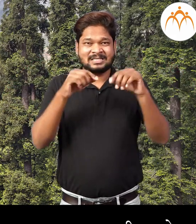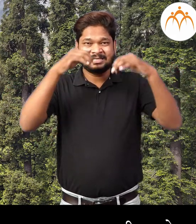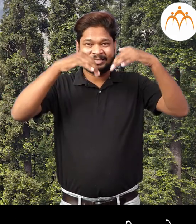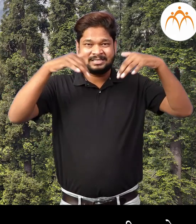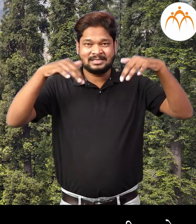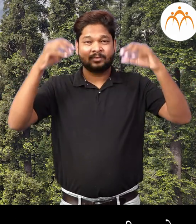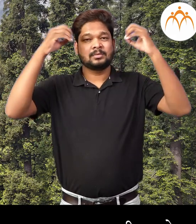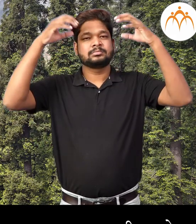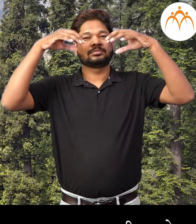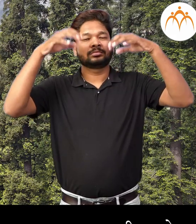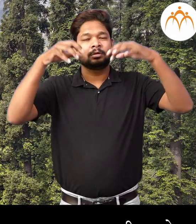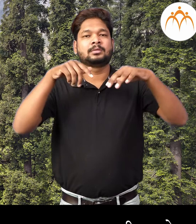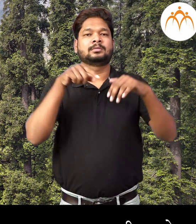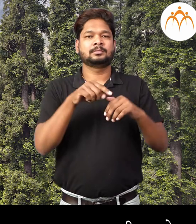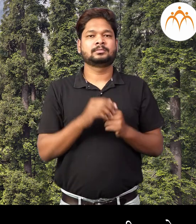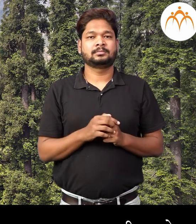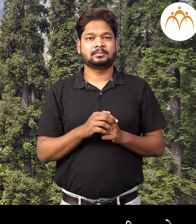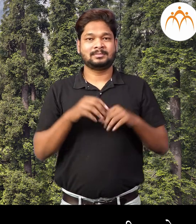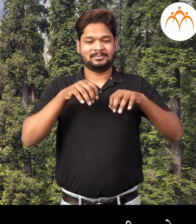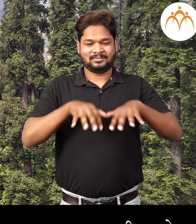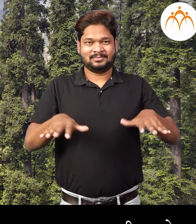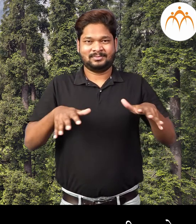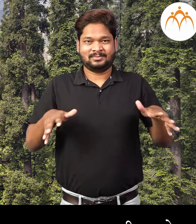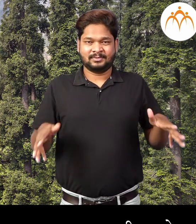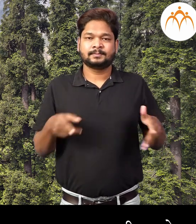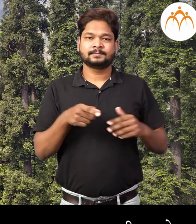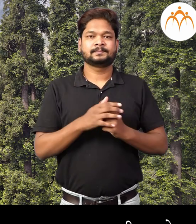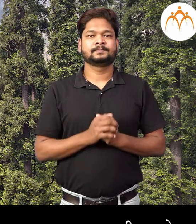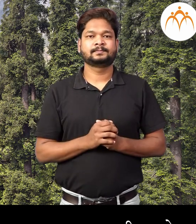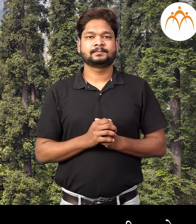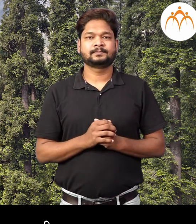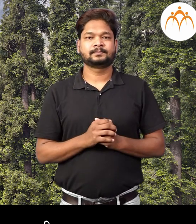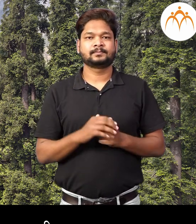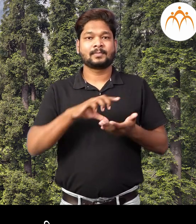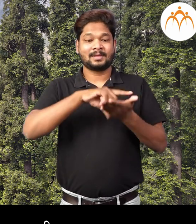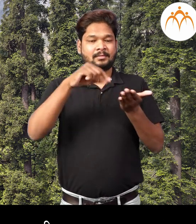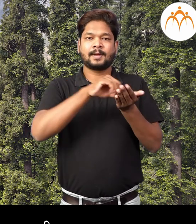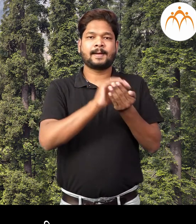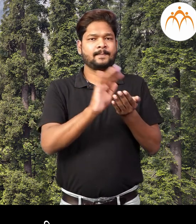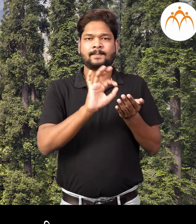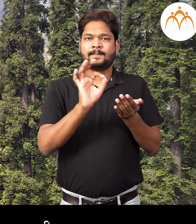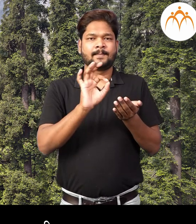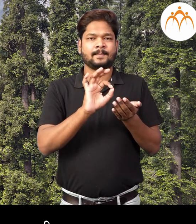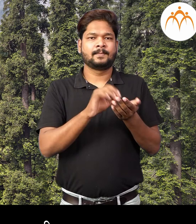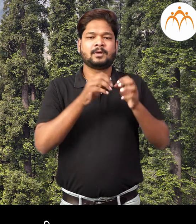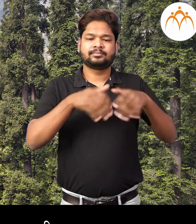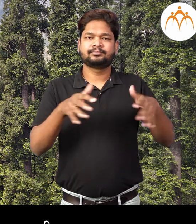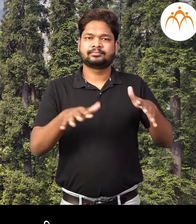भरपूर बरफ पड़ला, तरी तो बराच सा घसरून खाली पड़तो पानानवर साठून रहात नही